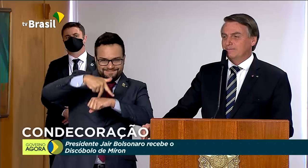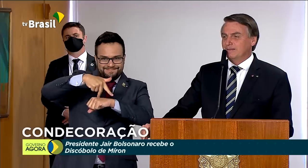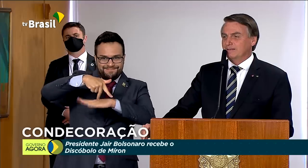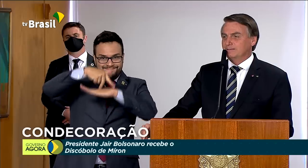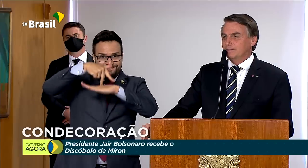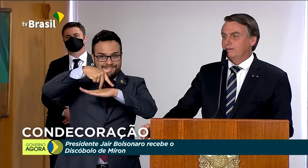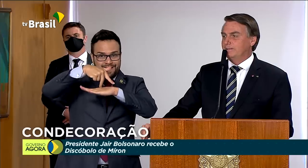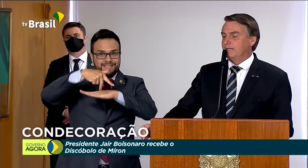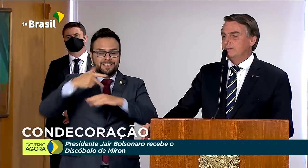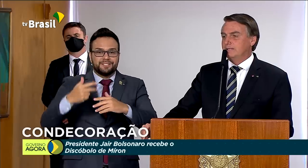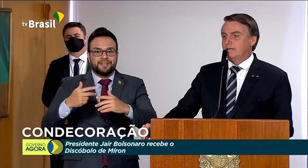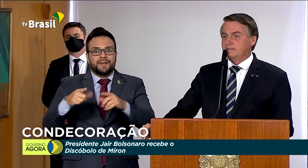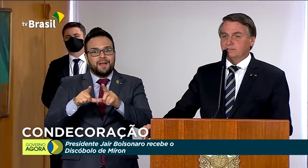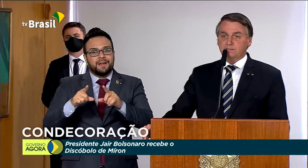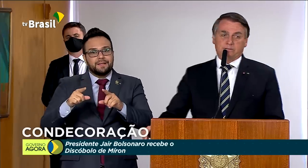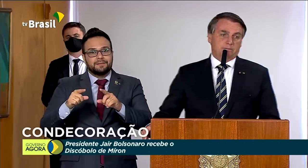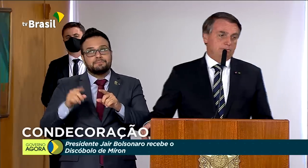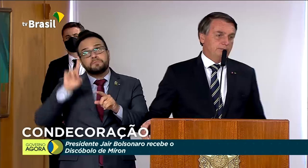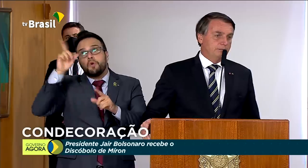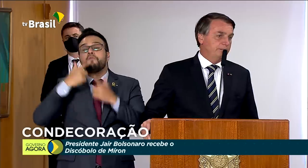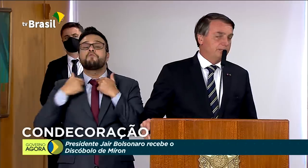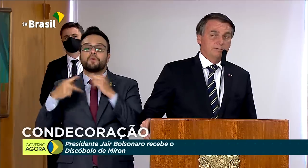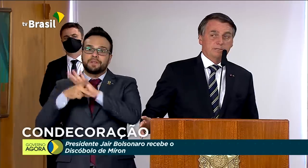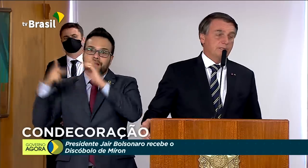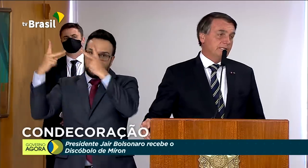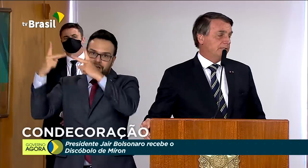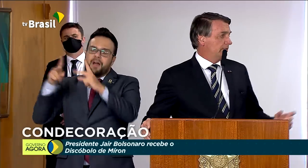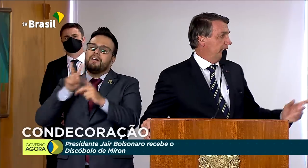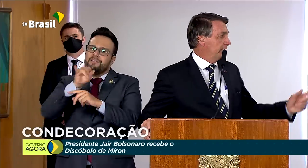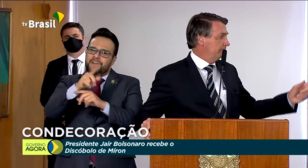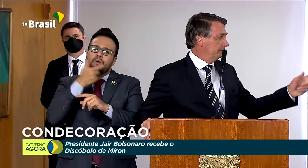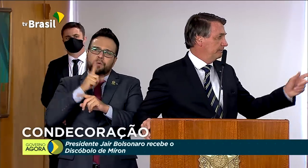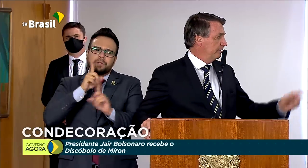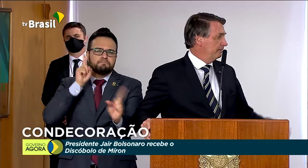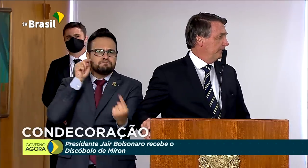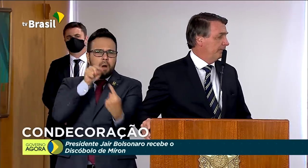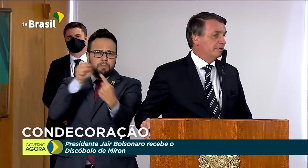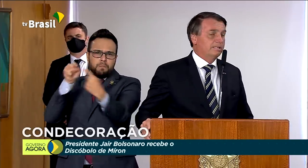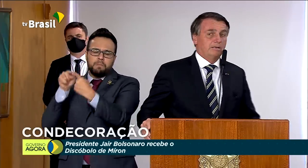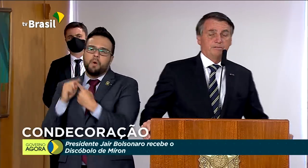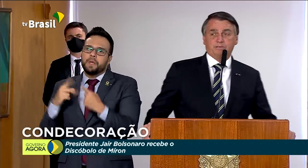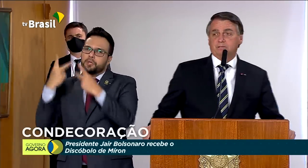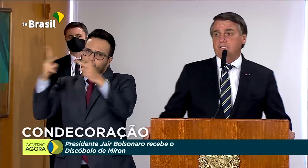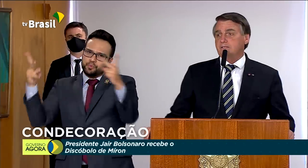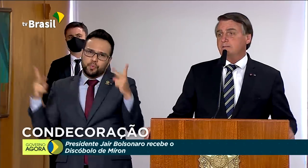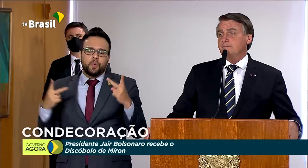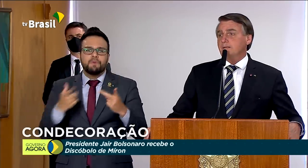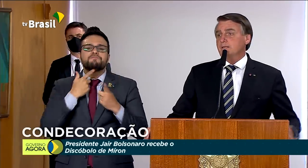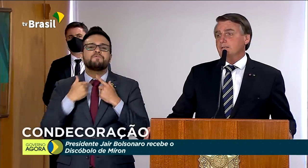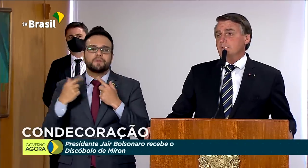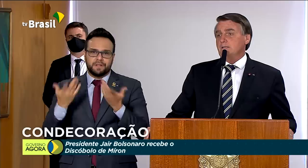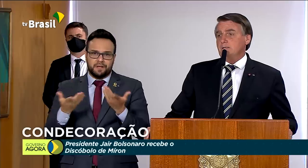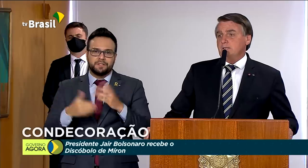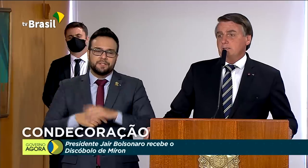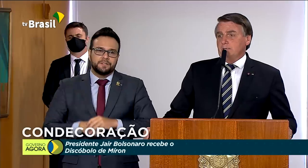vai, brevemente, atingir os objetivos que vocês queiram, via Marcelo e via Onyx,